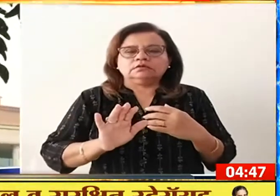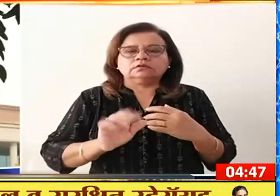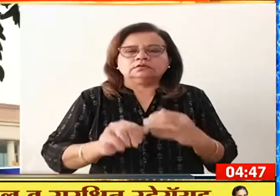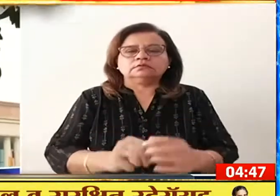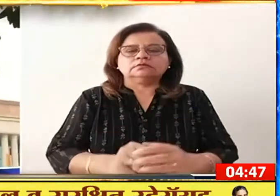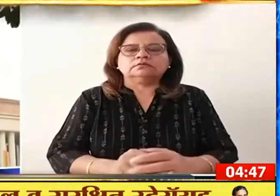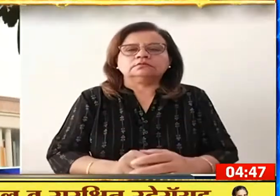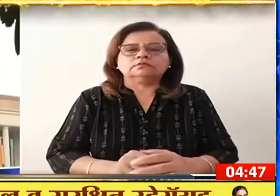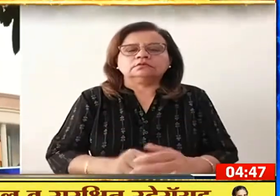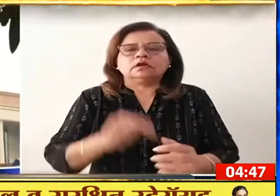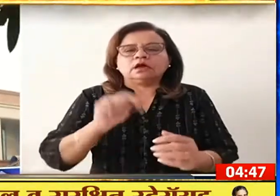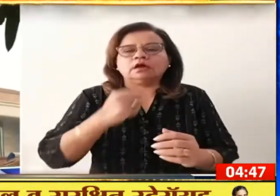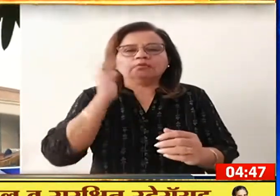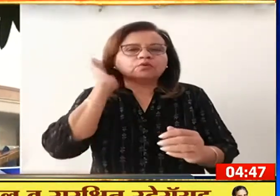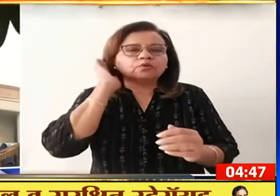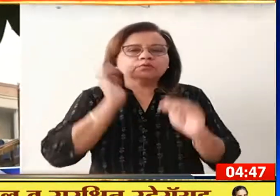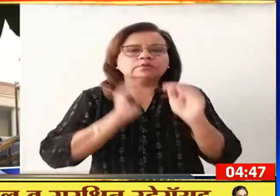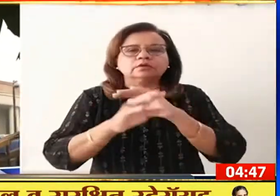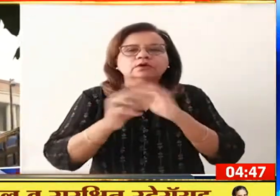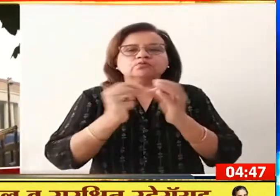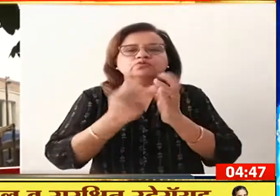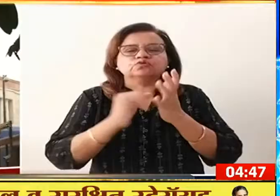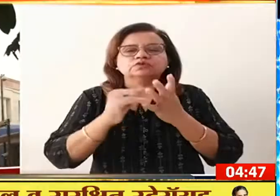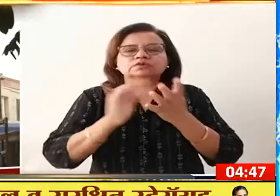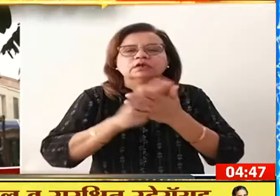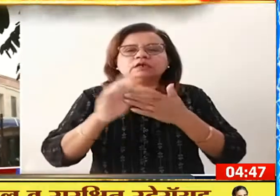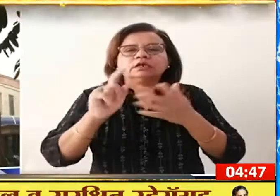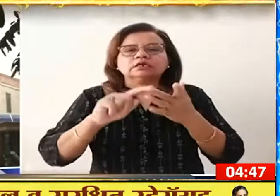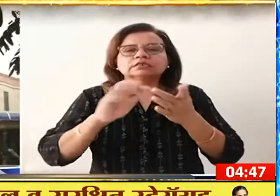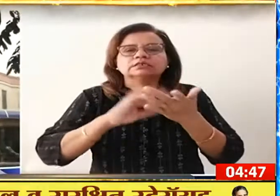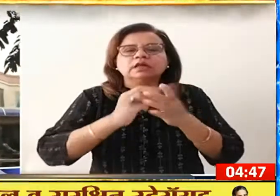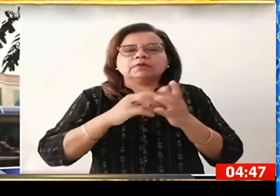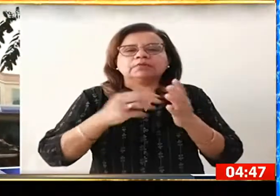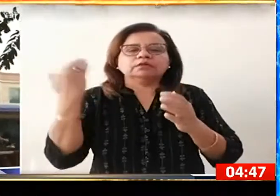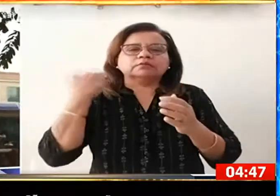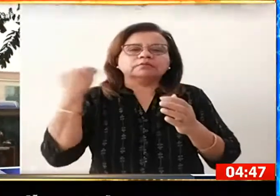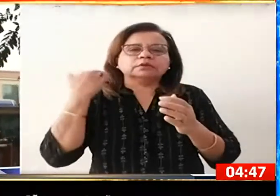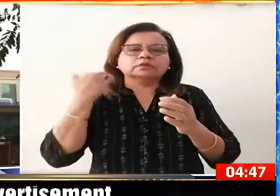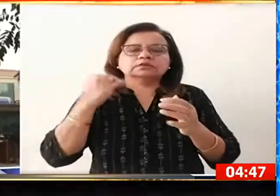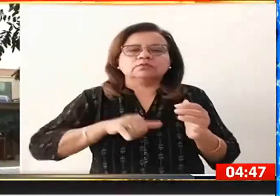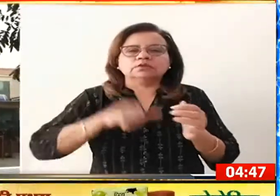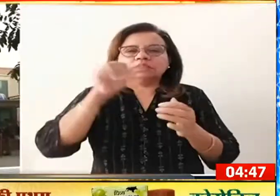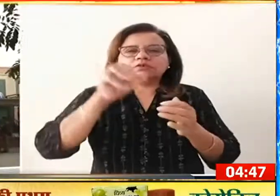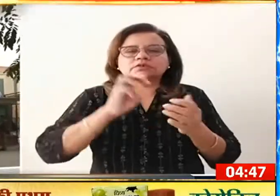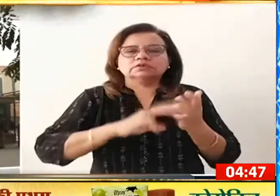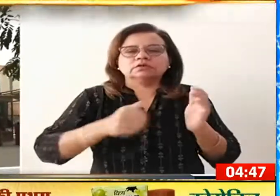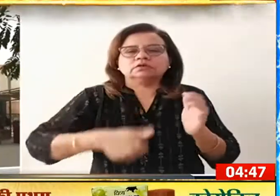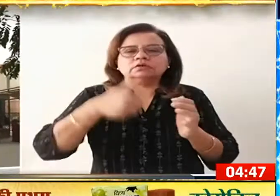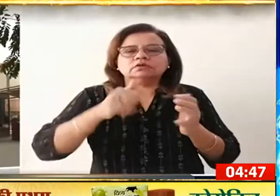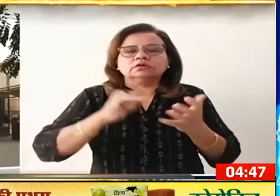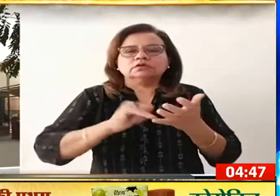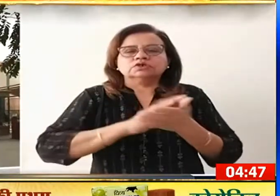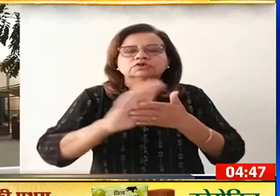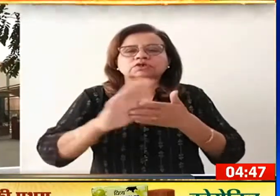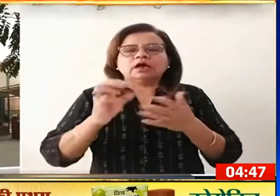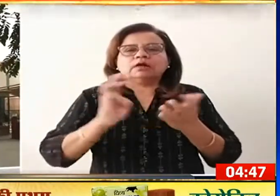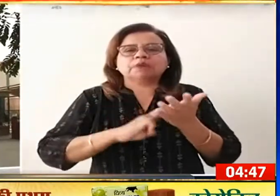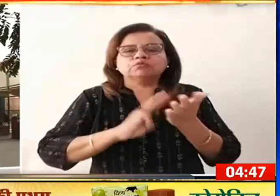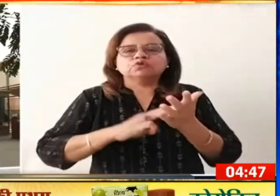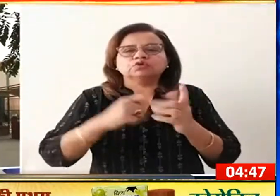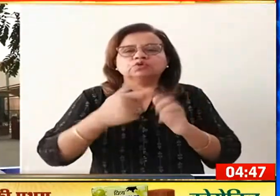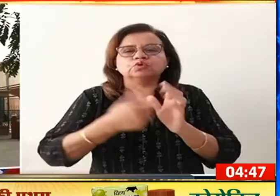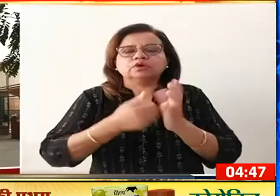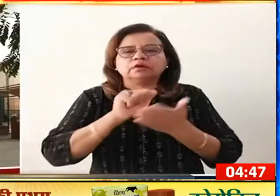आपको बता दें कि बोजगीर ने इसलामाबाद में पाकिस्तान के विदेश मंत्री शाह महमूद कुरैशी के साथ एक प्रेस